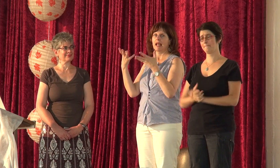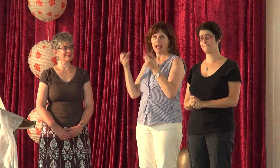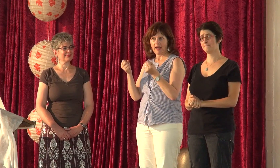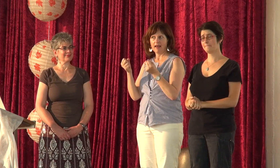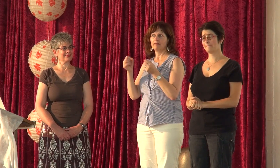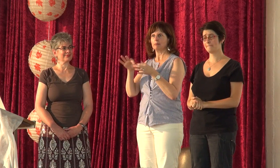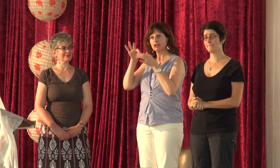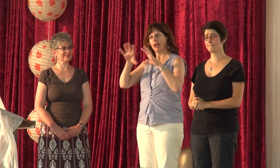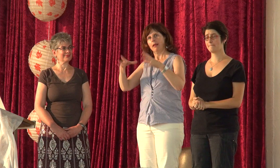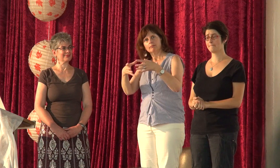מנמדת שם ברוצ'סטר